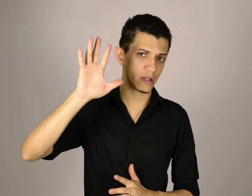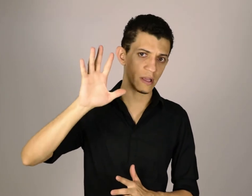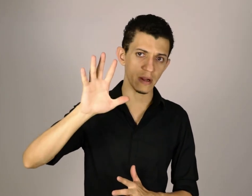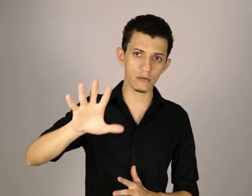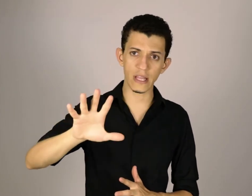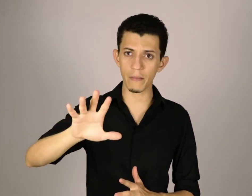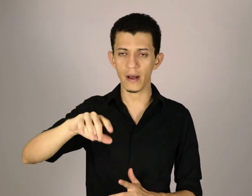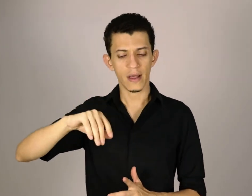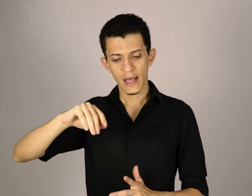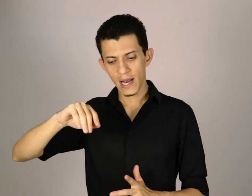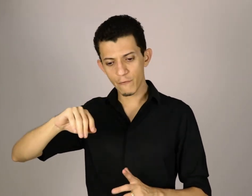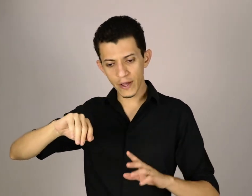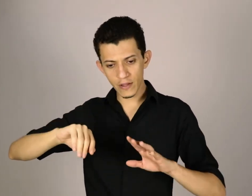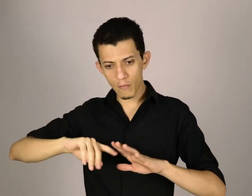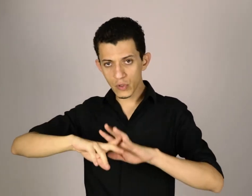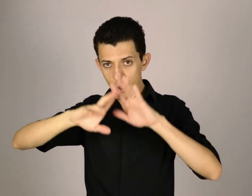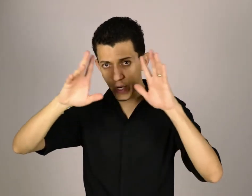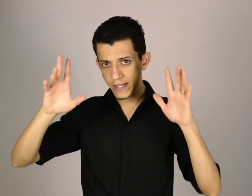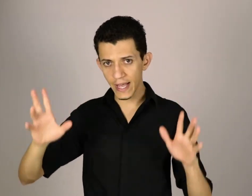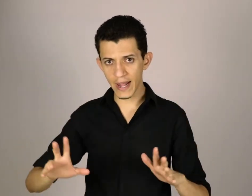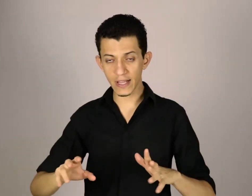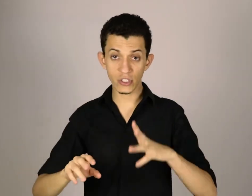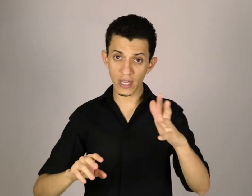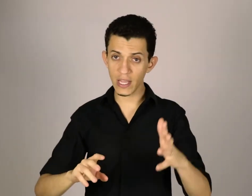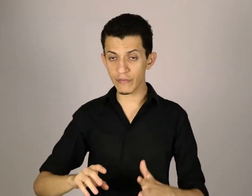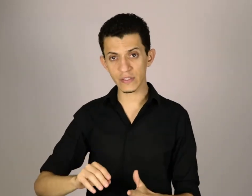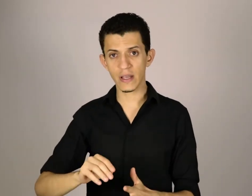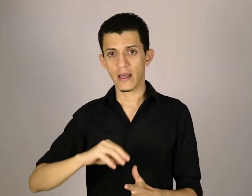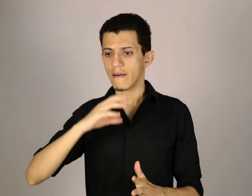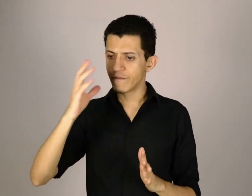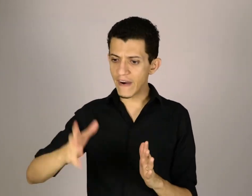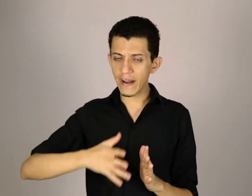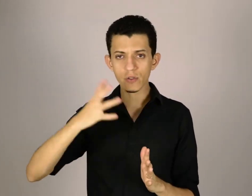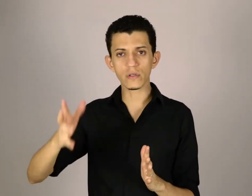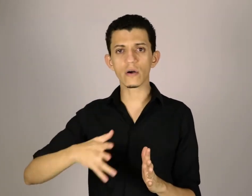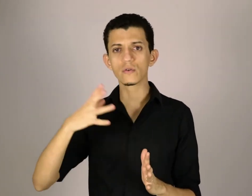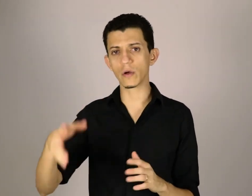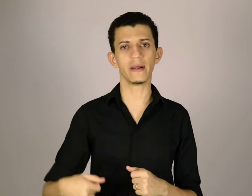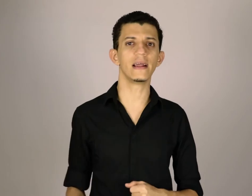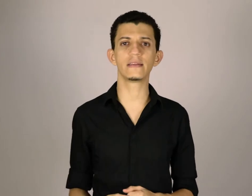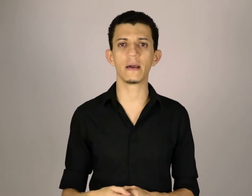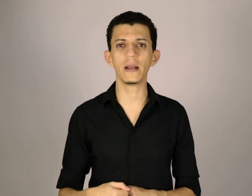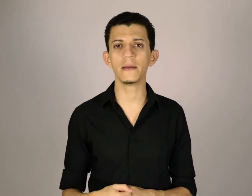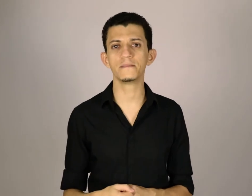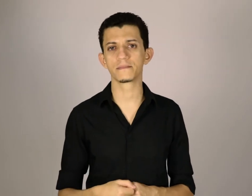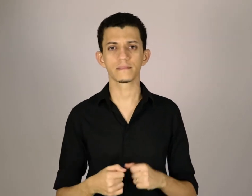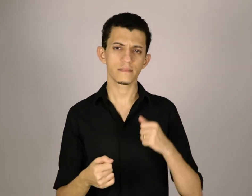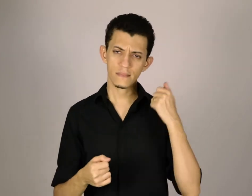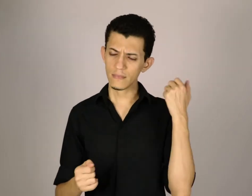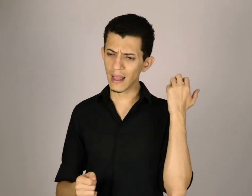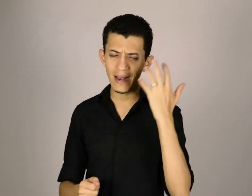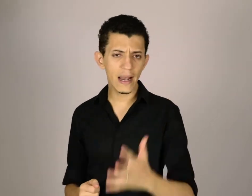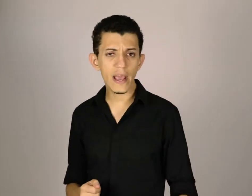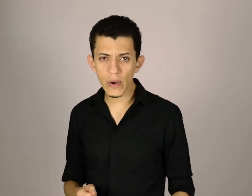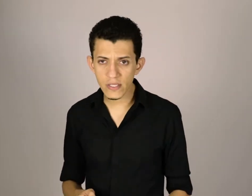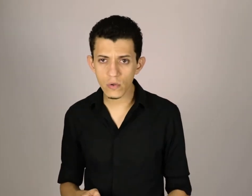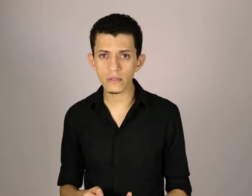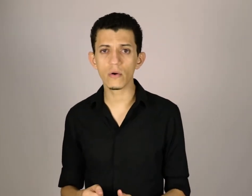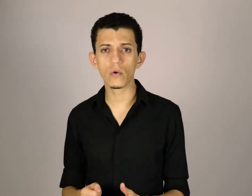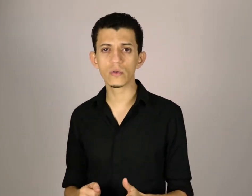determinado tema, ele foi então, buscou na internet, em livros, vários conteúdos sobre aquele tema ali, leu esses conteúdos,